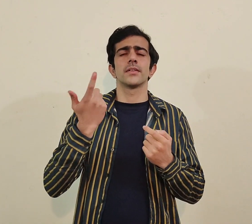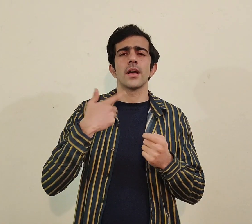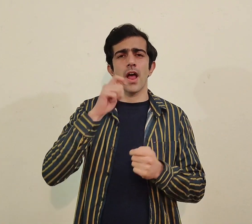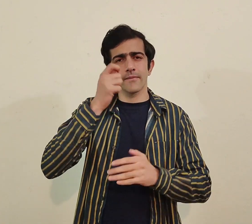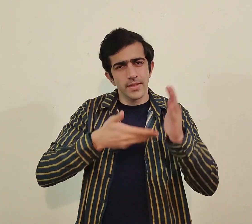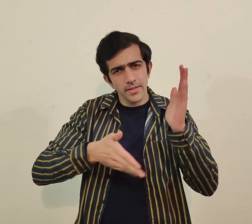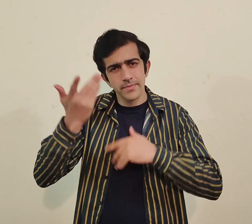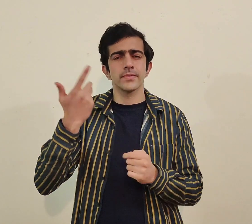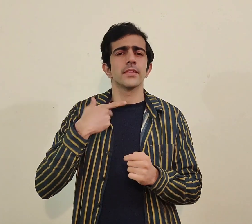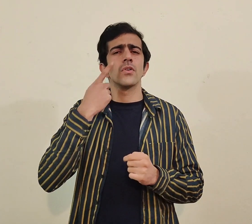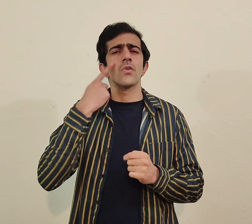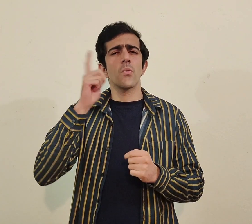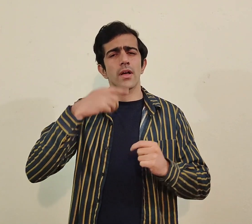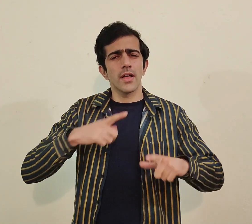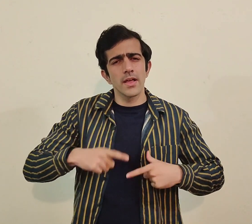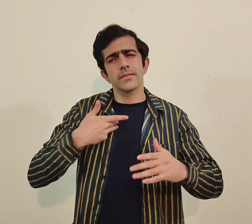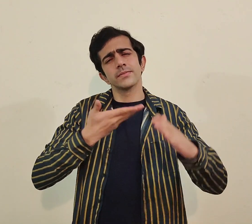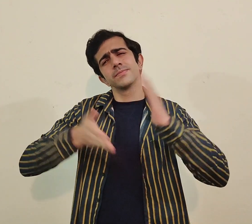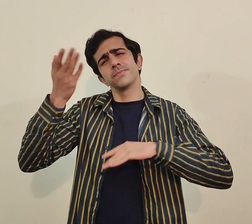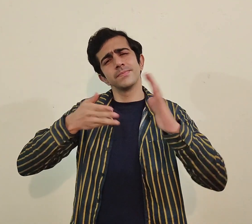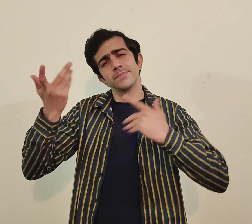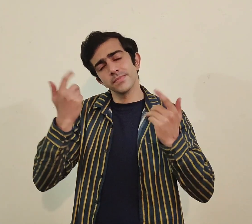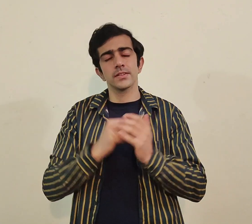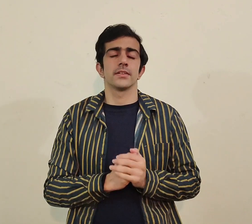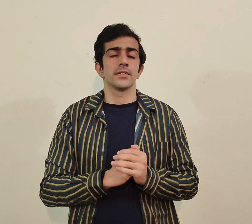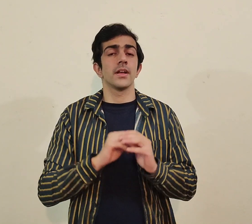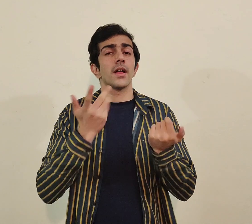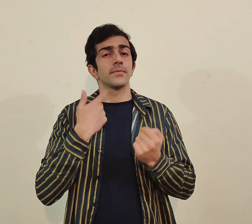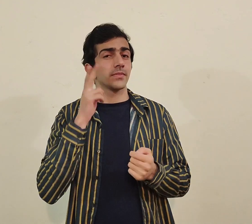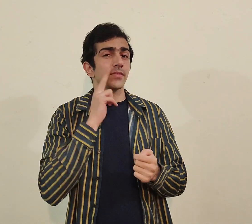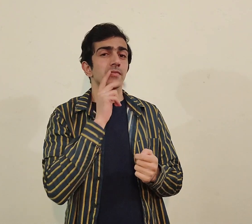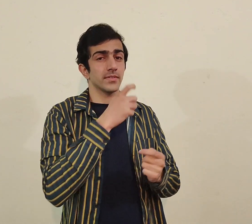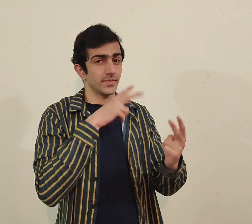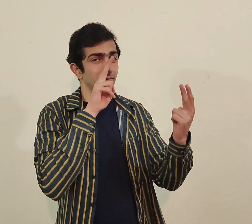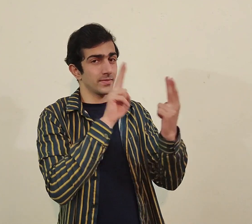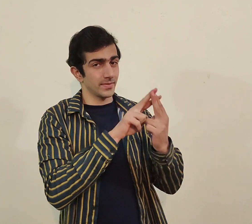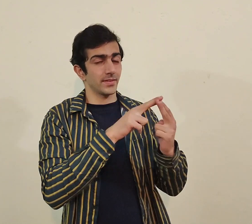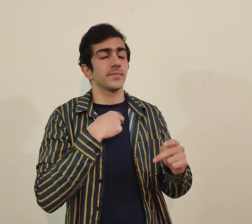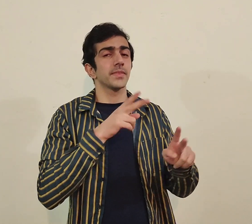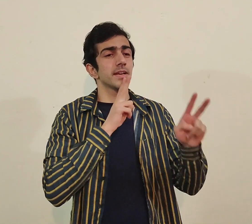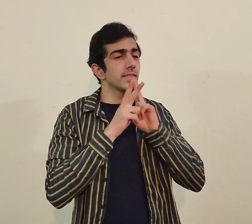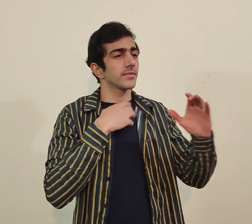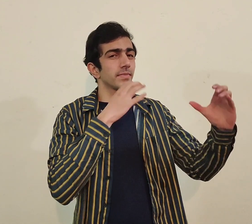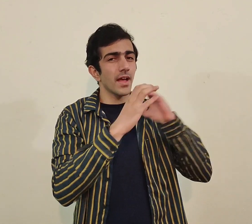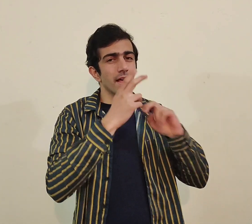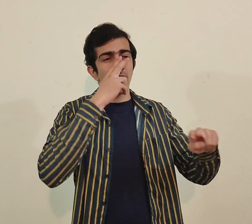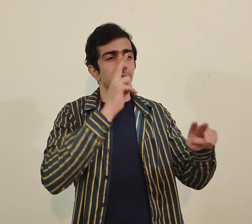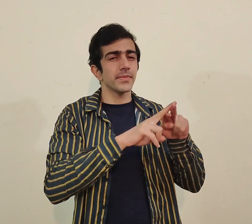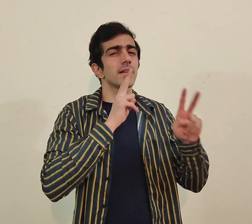پارٹی پہ جاتا ہوں یا کہیں جوب پہ جاتا ہوں یا ڈیلی لائف سے ریلیٹڈ کوئی بھی کام ہوتے ہیں اگر میں اپنے ڈیف فرنڈس کے ساتھ بات کر رہا ہوں